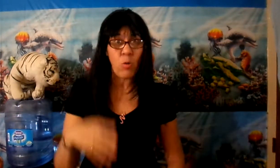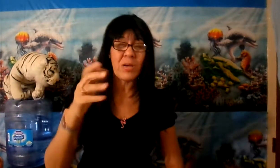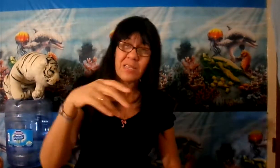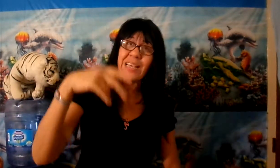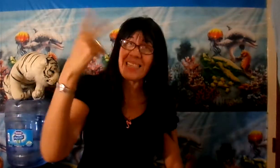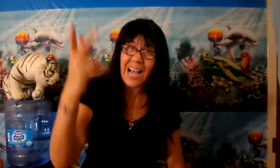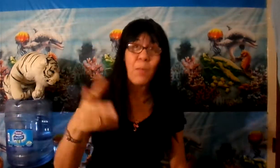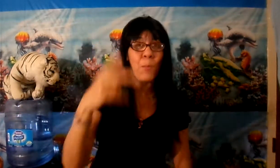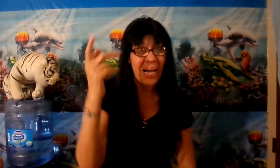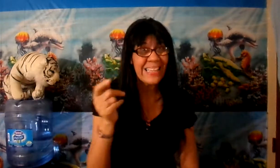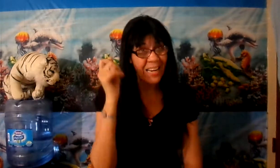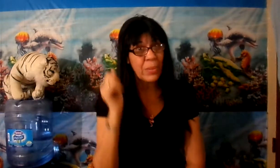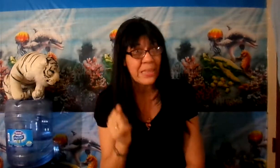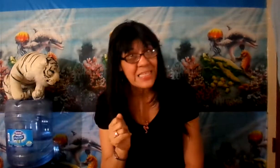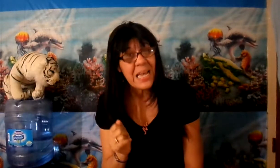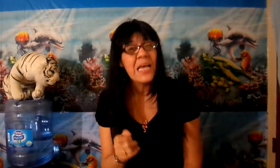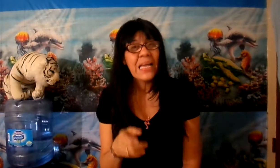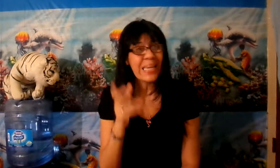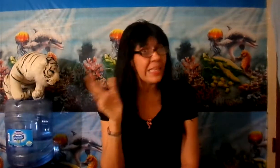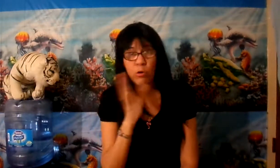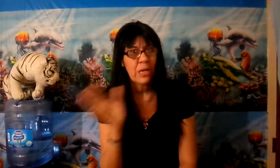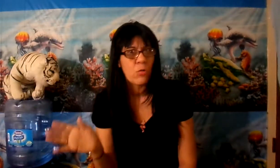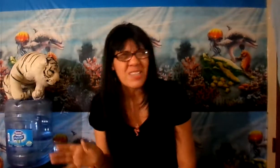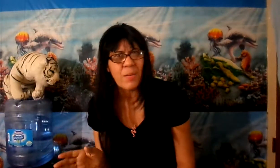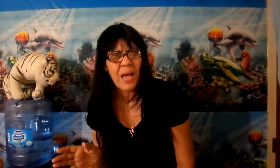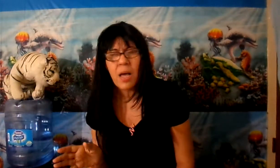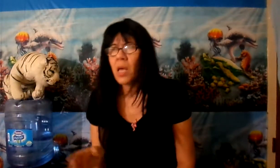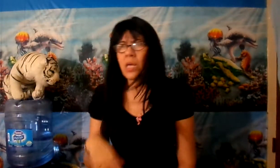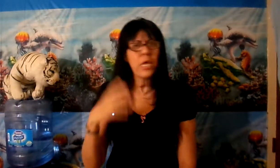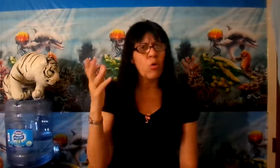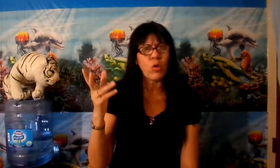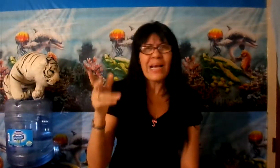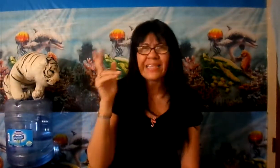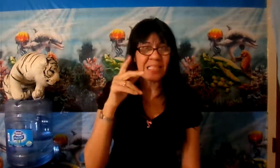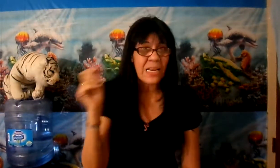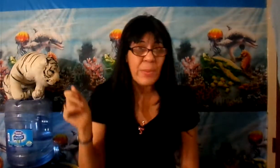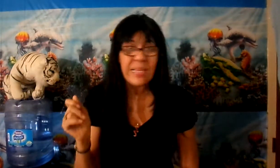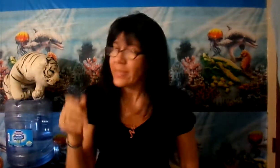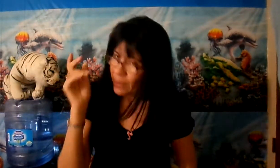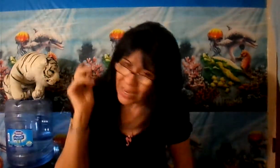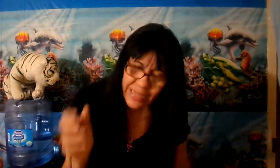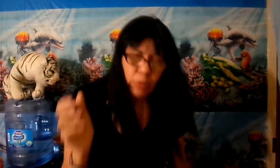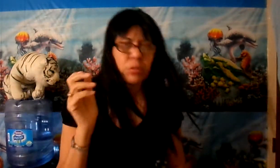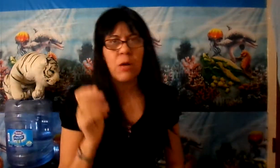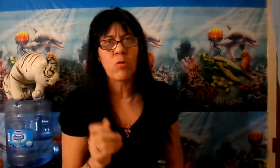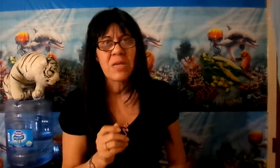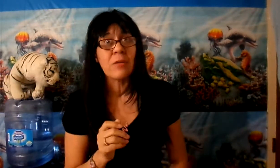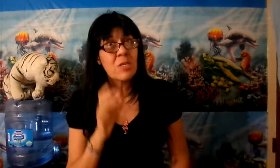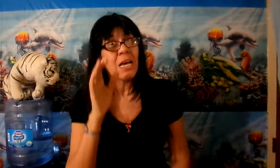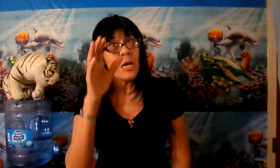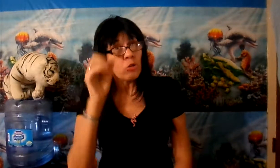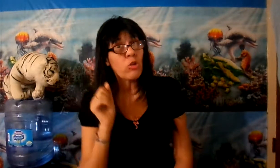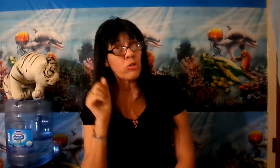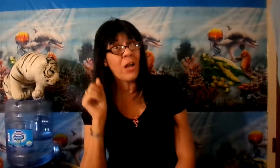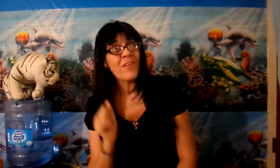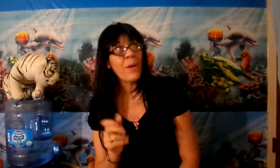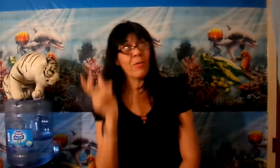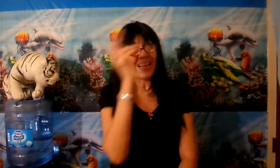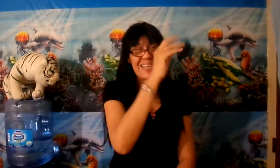jueces que están más de arrepentirse que de otra cosa, ¿verdad? Y curas que están de arrepentirse más que de otra cosa. Entonces, todo esto lo ha afirmado la iglesia